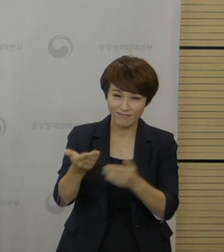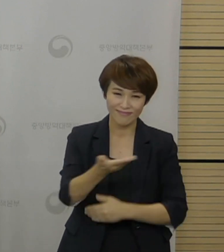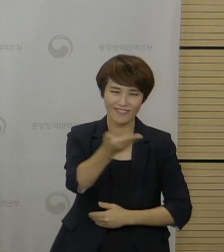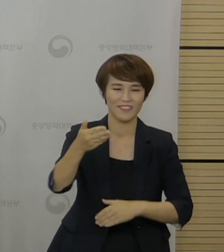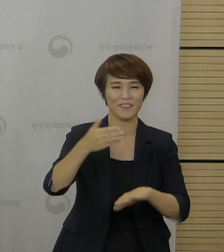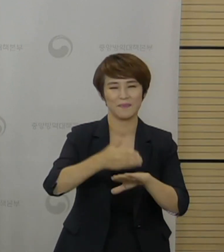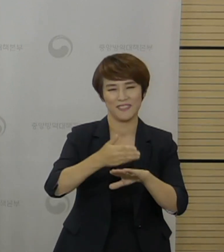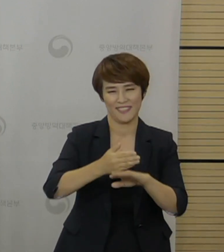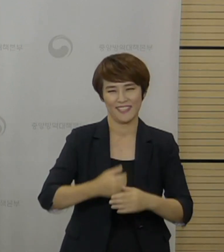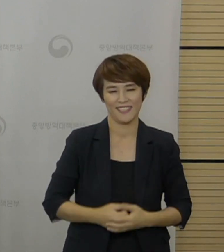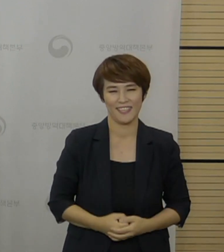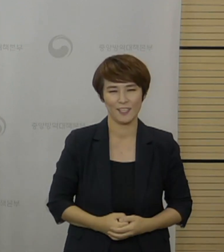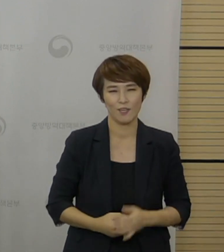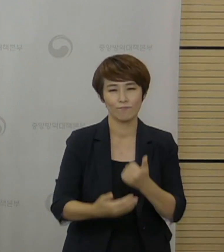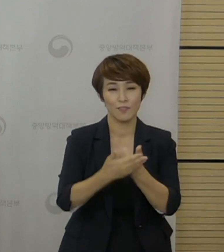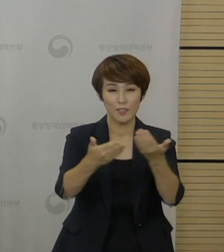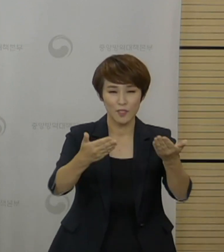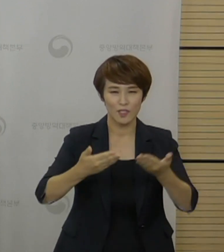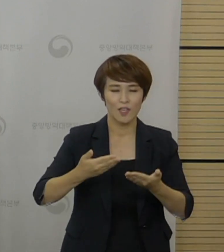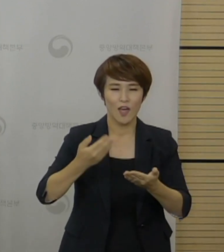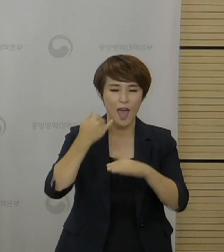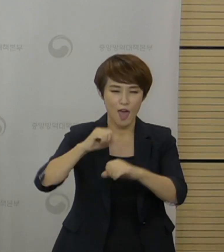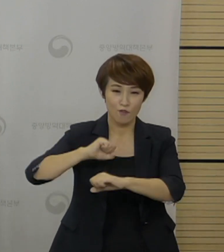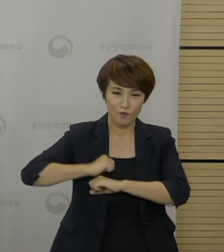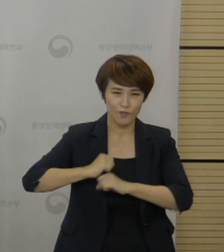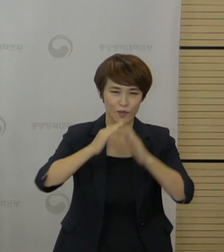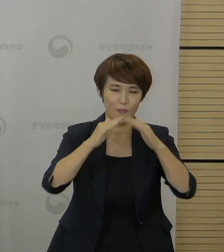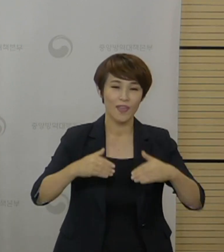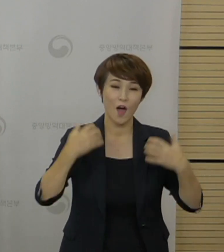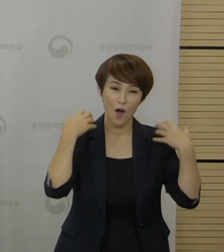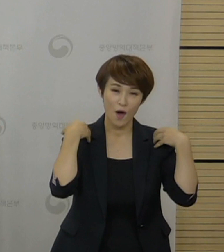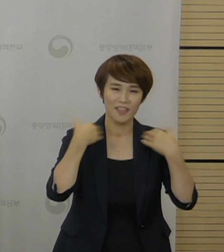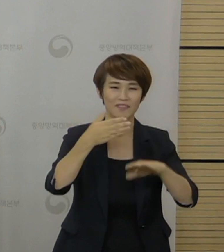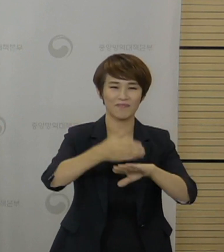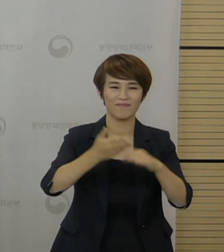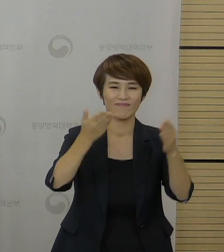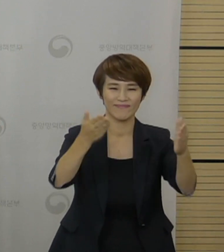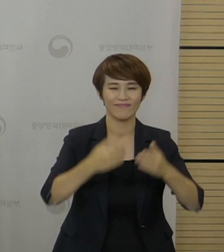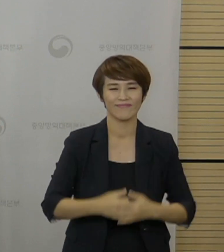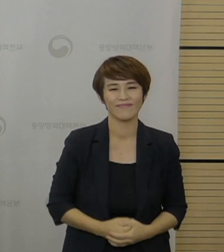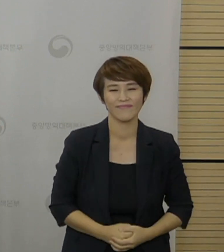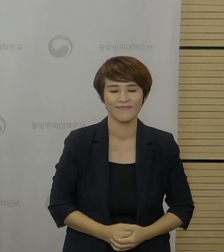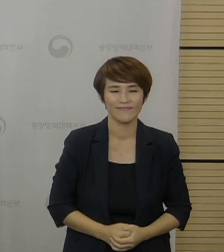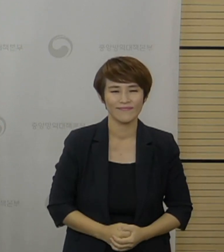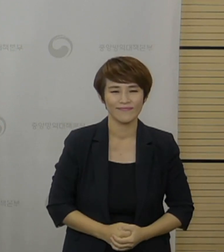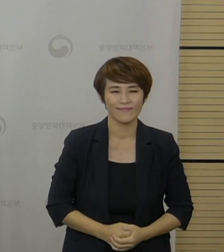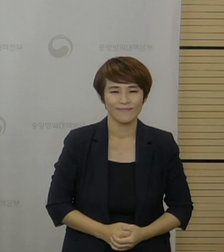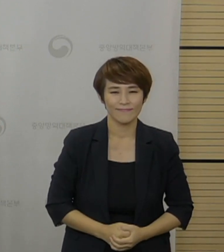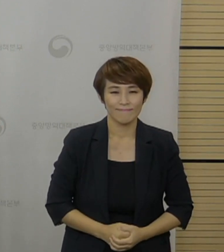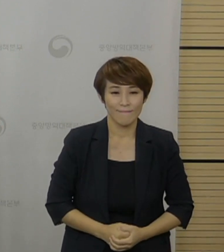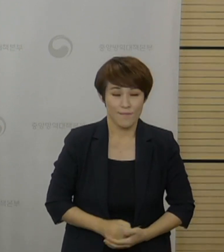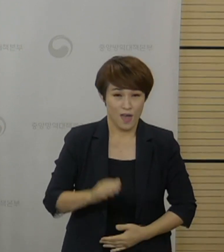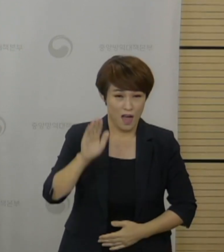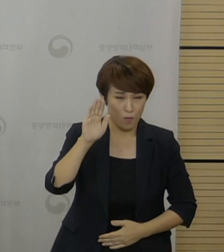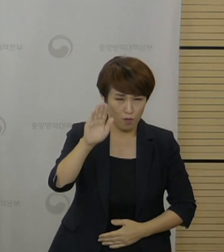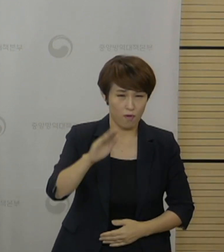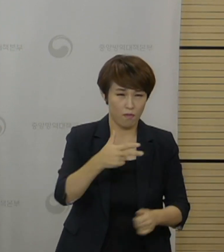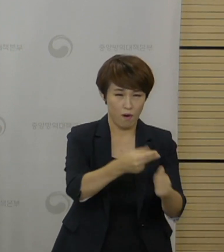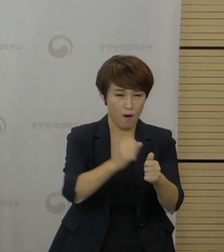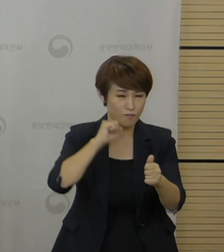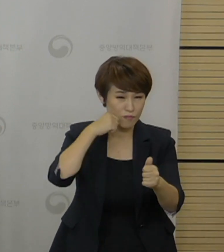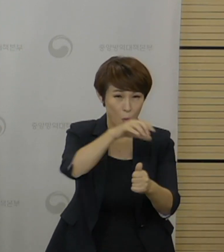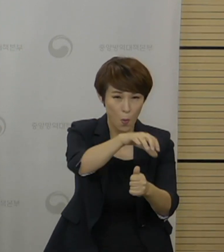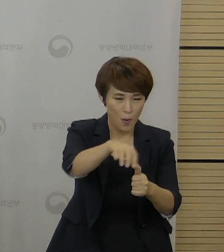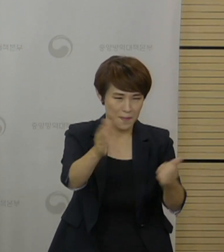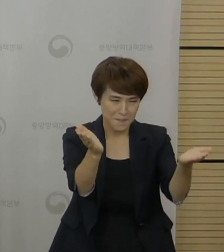함께 협조해 주신 해군과 전남 도청에도 감사의 말씀을 드립니다. 앞으로도 접종 사각지대 해소를 위한